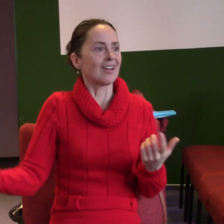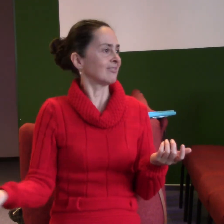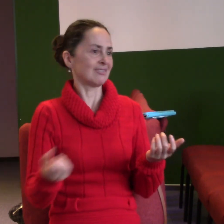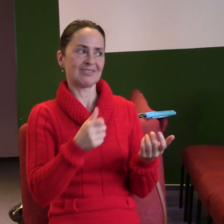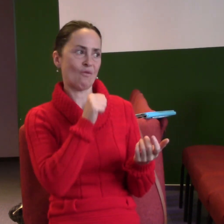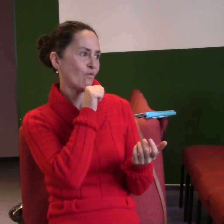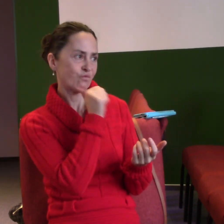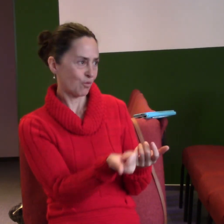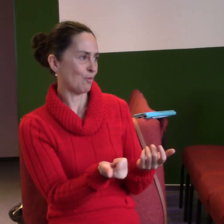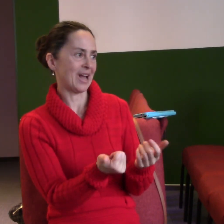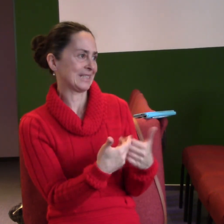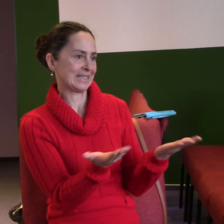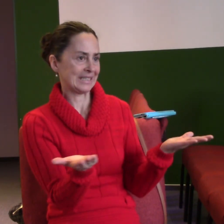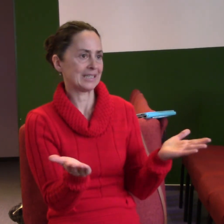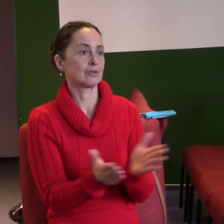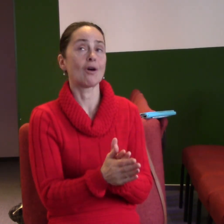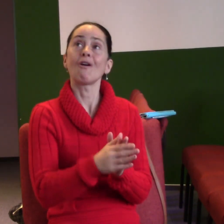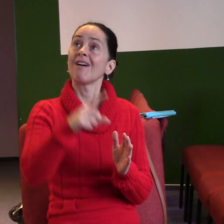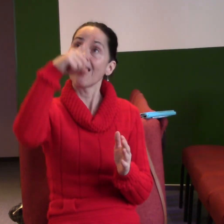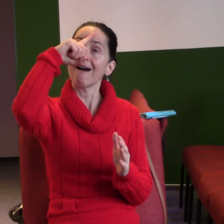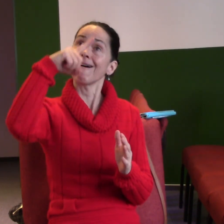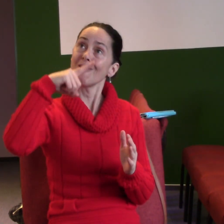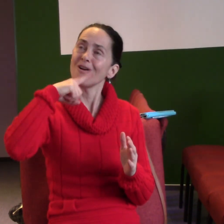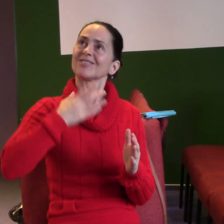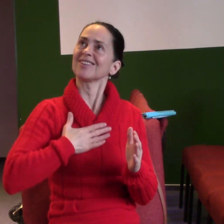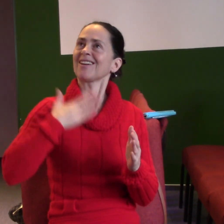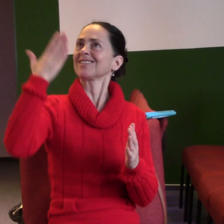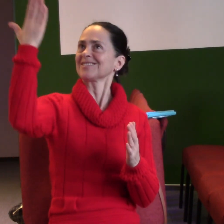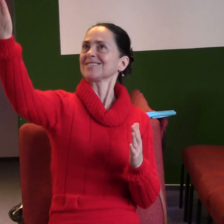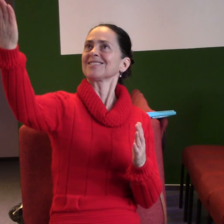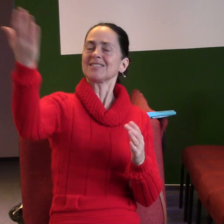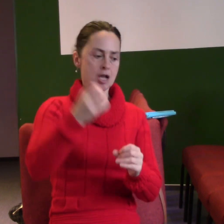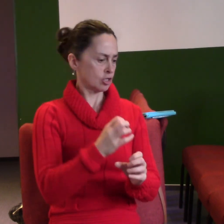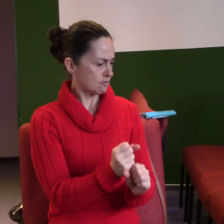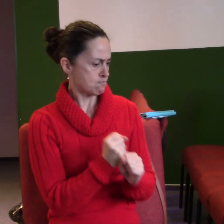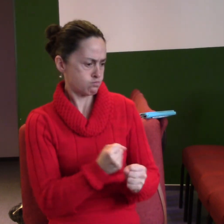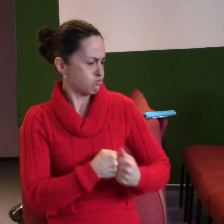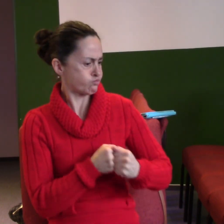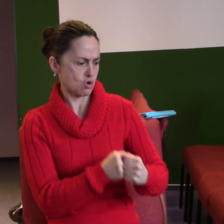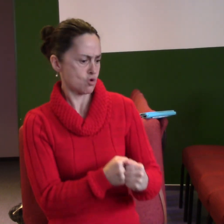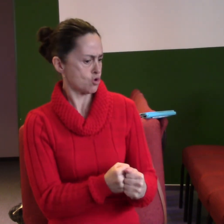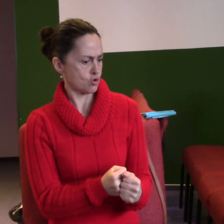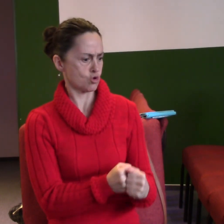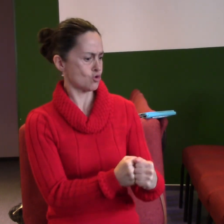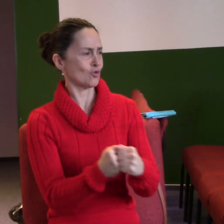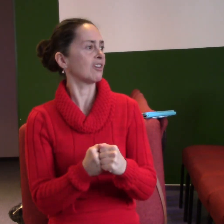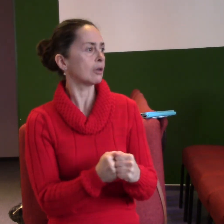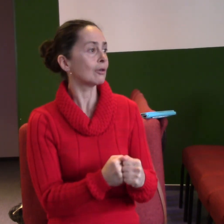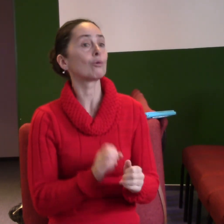bude o tebe bojovat. Můžeš tomu věřit. Bude o tebe zápasit až do konce. Protože i když ho nevidíš,